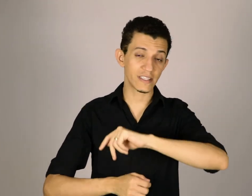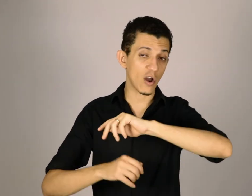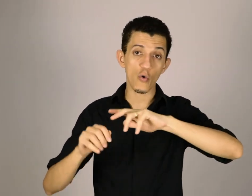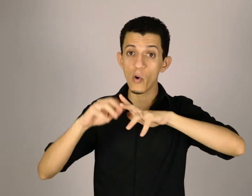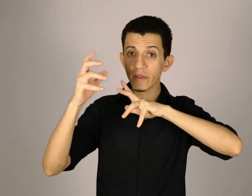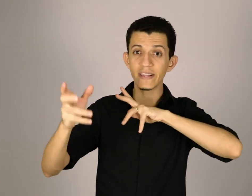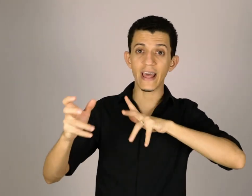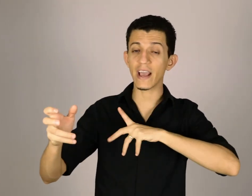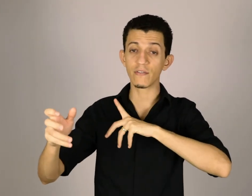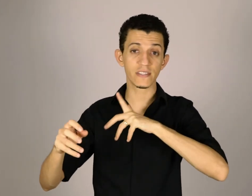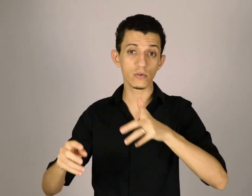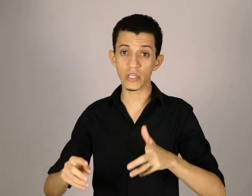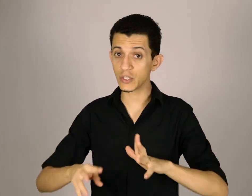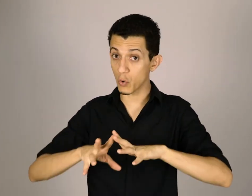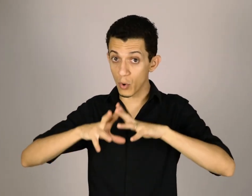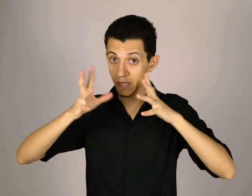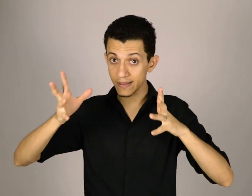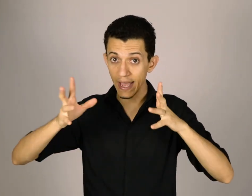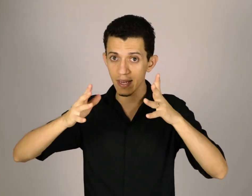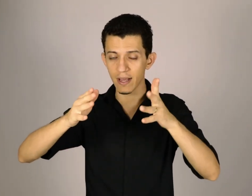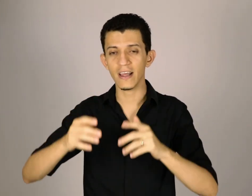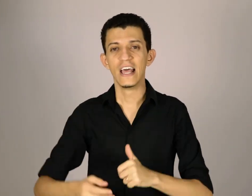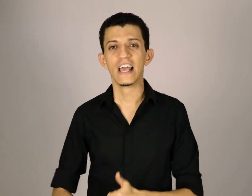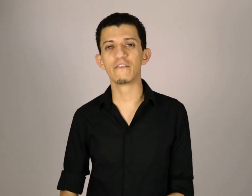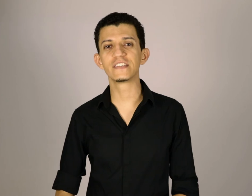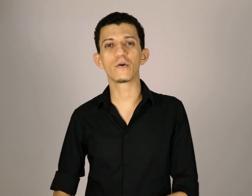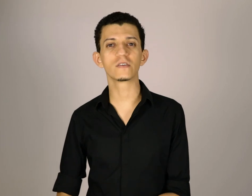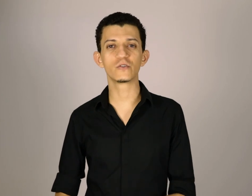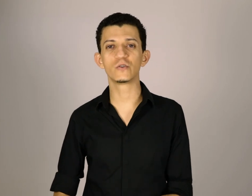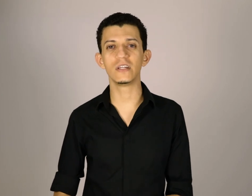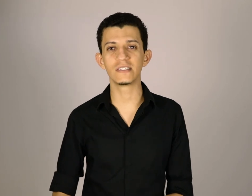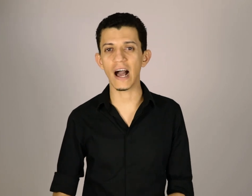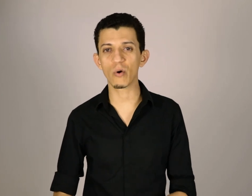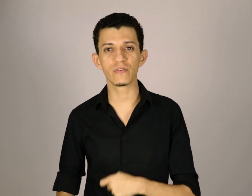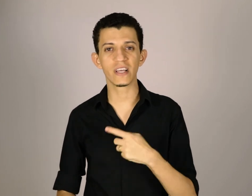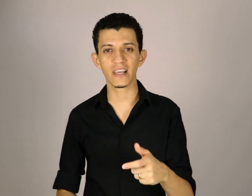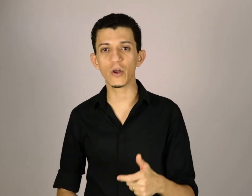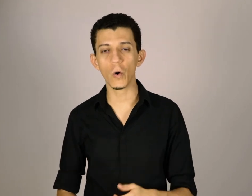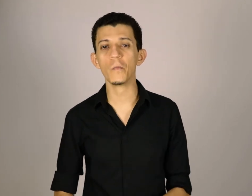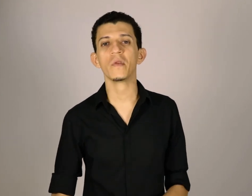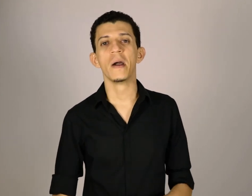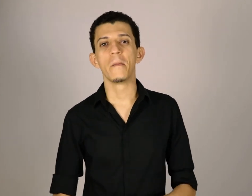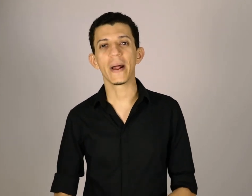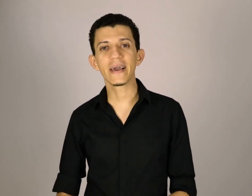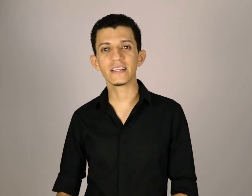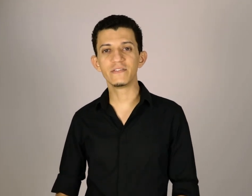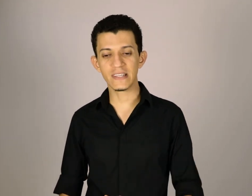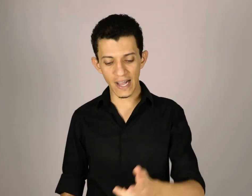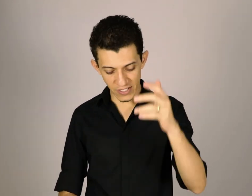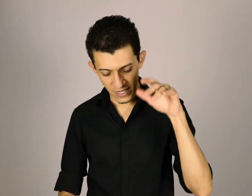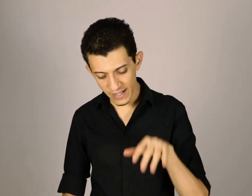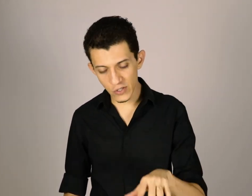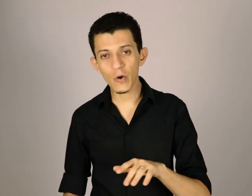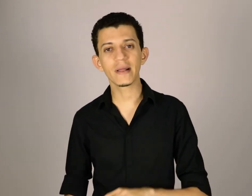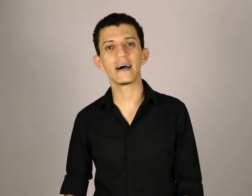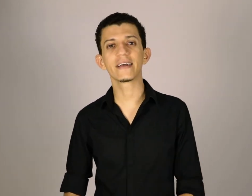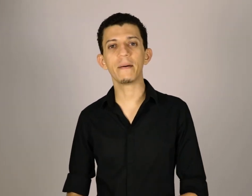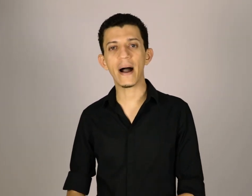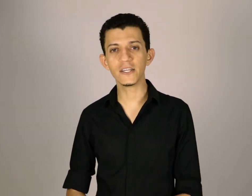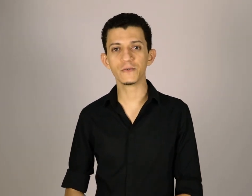tem alguma outra ideia que você utiliza, alguma outra técnica que você gosta de utilizar, ou que você criou, para a criatividade, deixe seu comentário aqui abaixo,